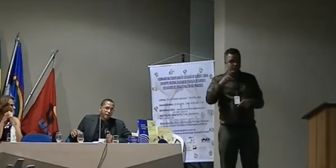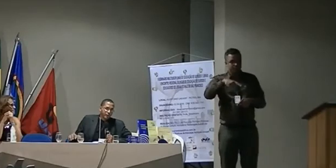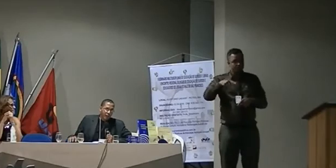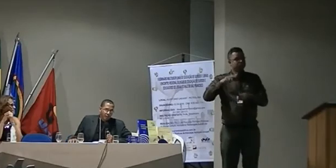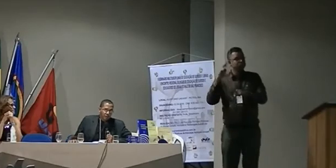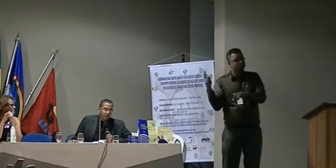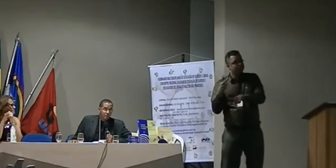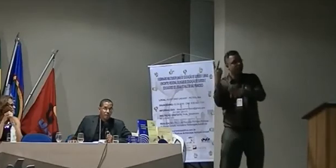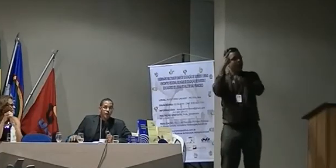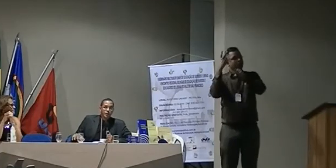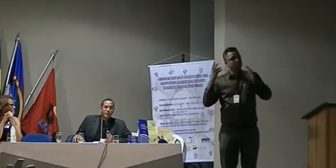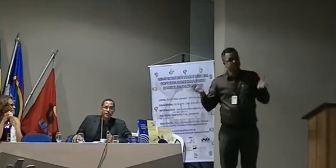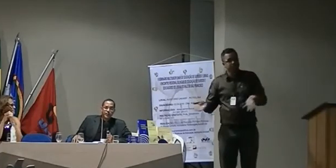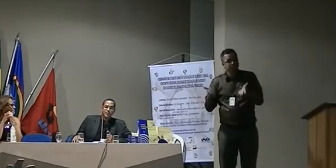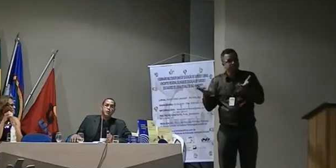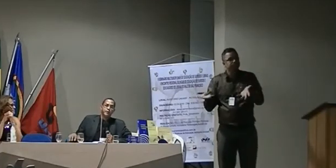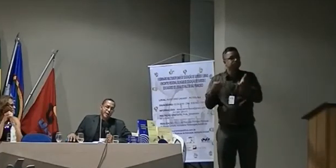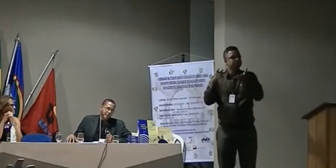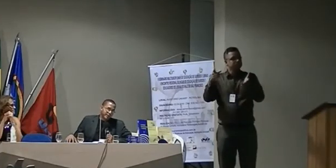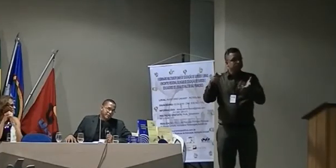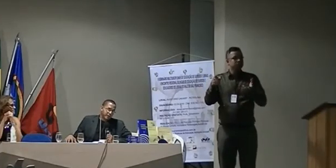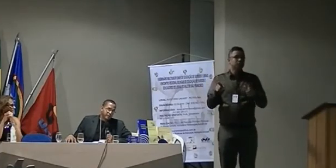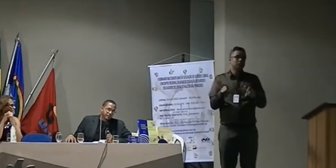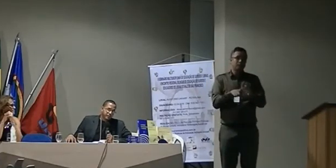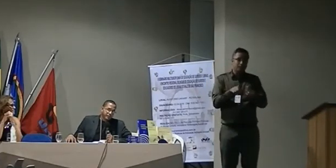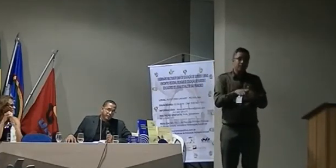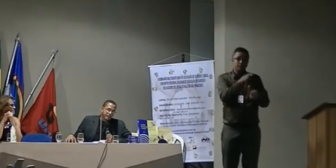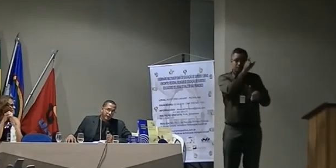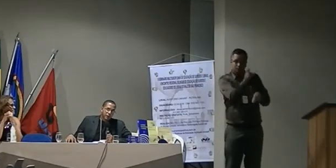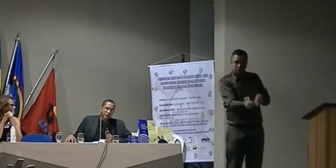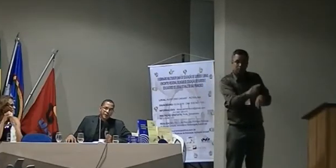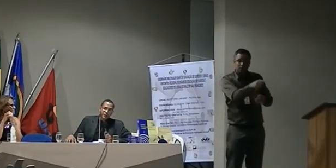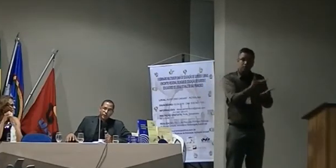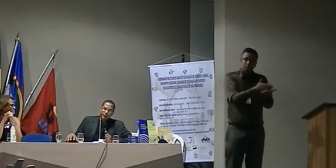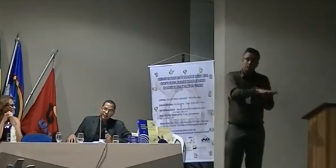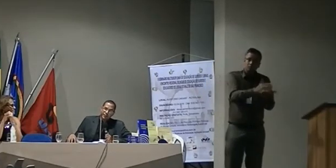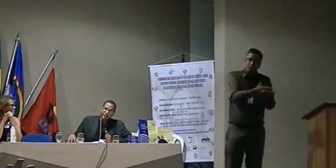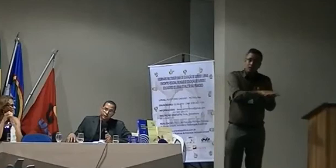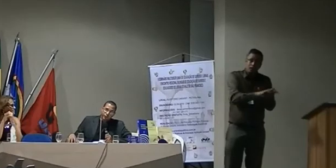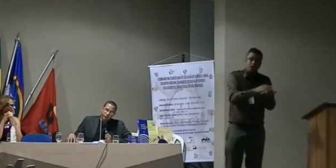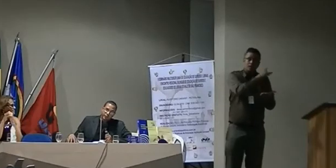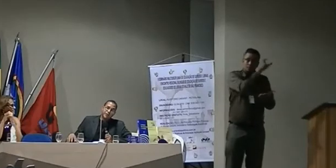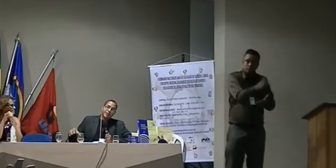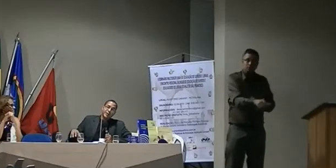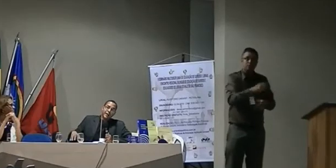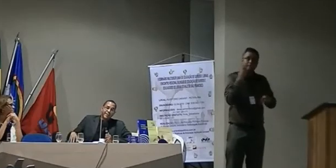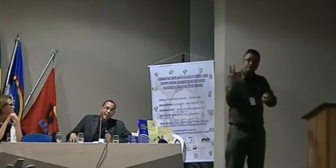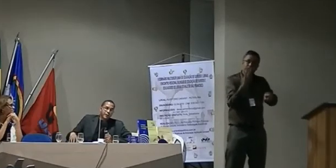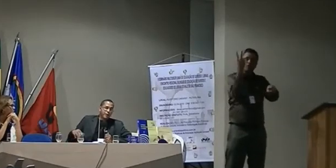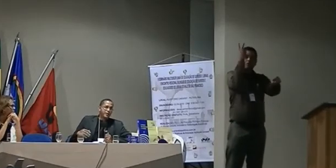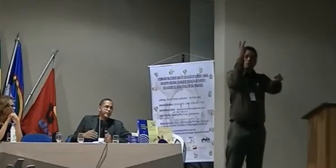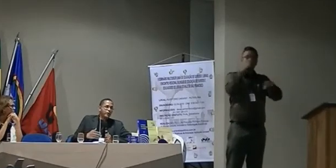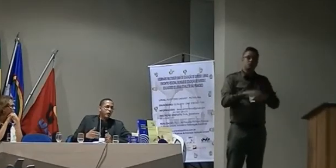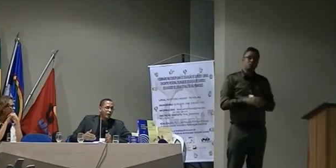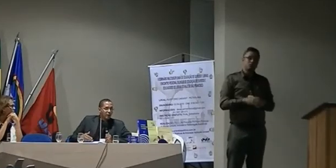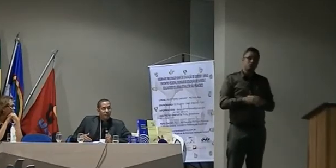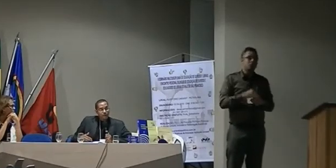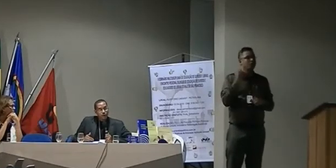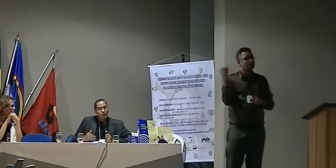motivá-lo não somente ele também como intérprete também poder ser valorizada na sua função e deve realmente ser colocada para todos